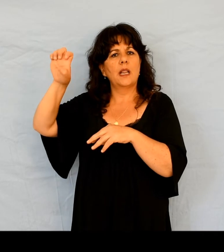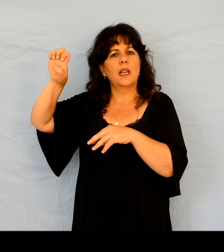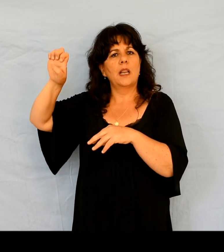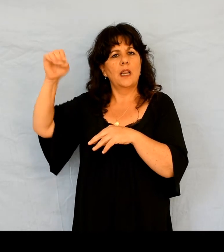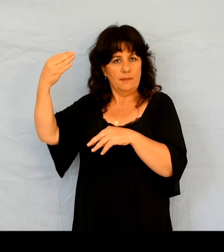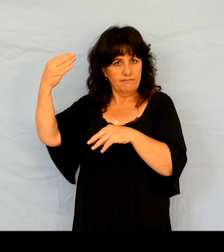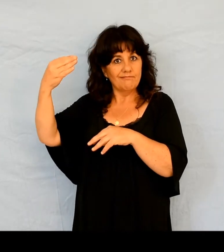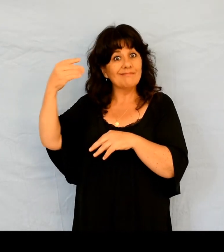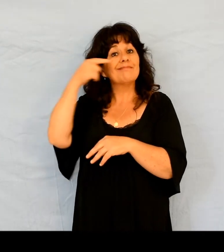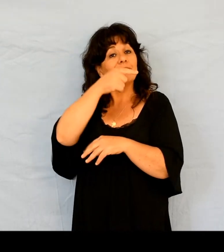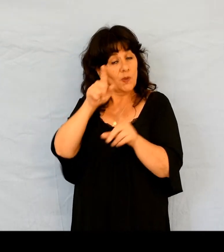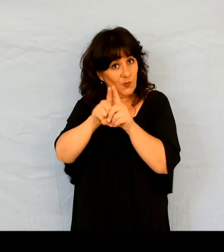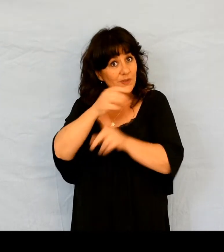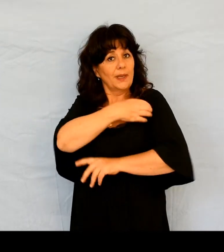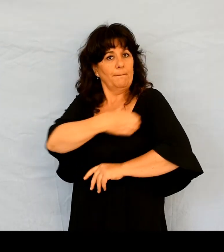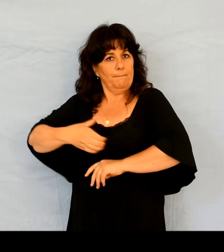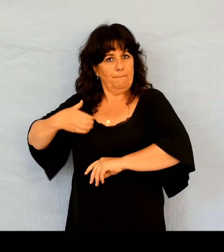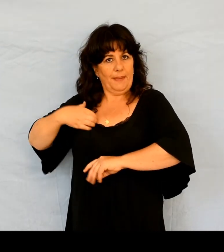Il était prêtre du Dieu très-haut.